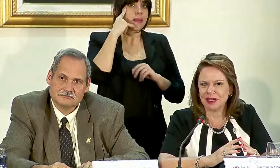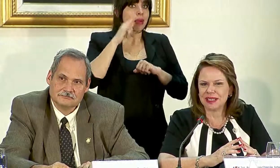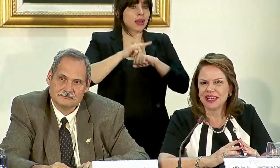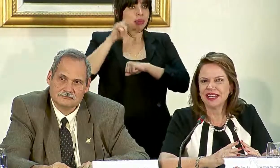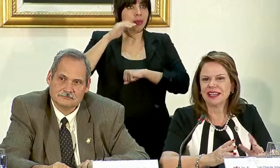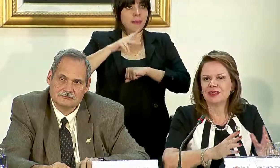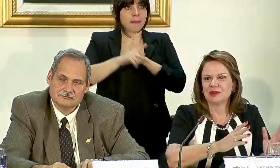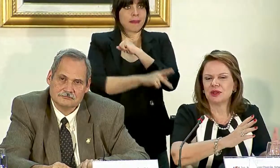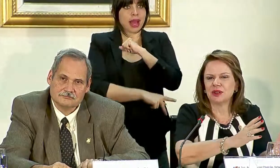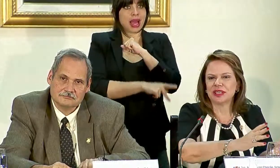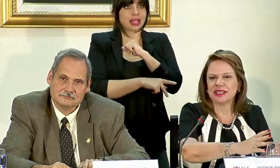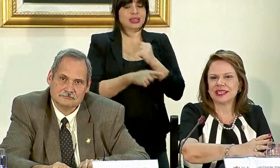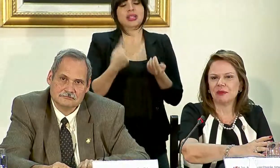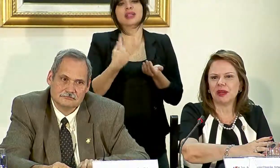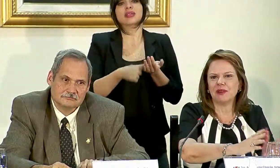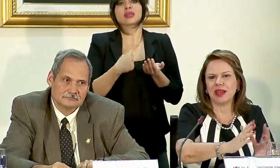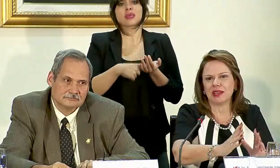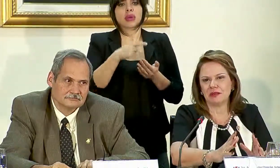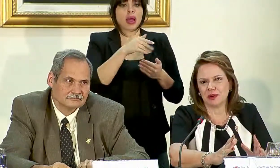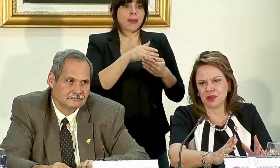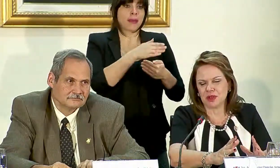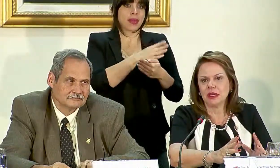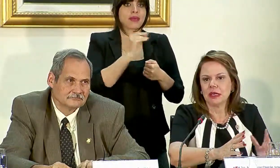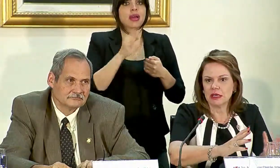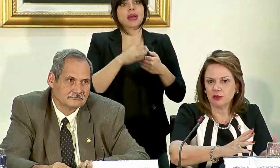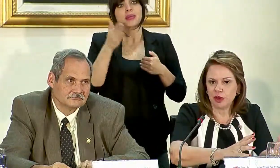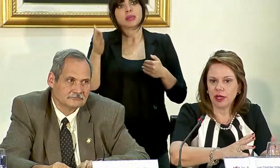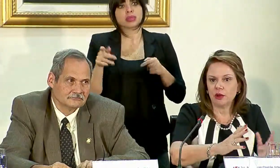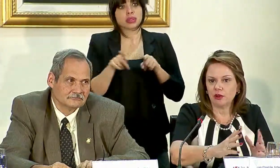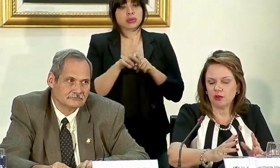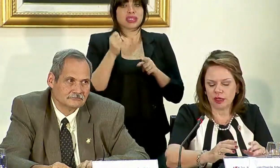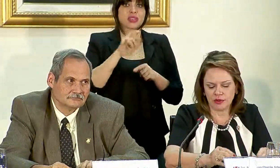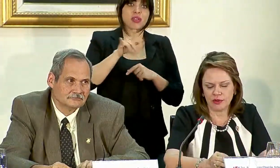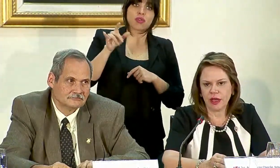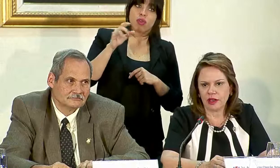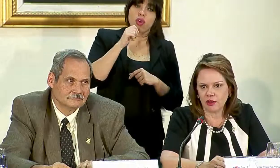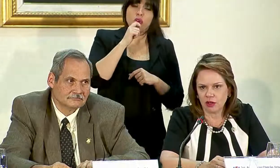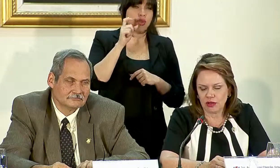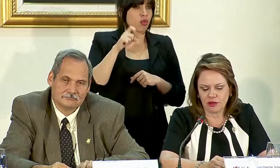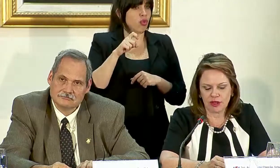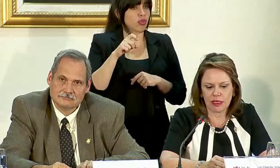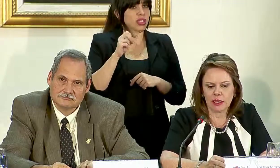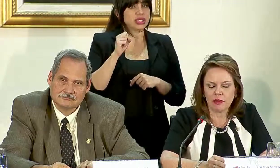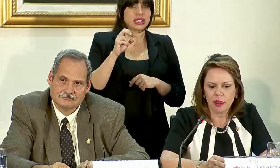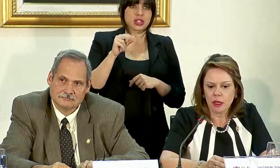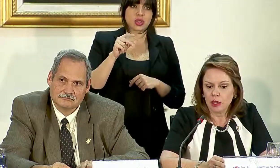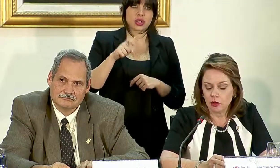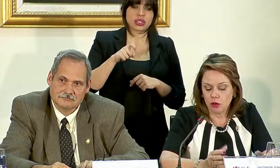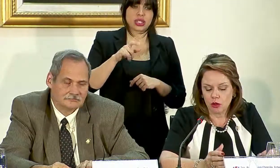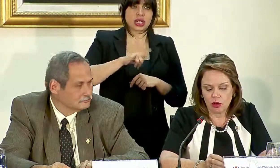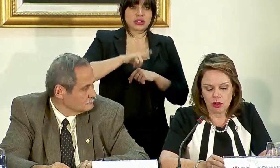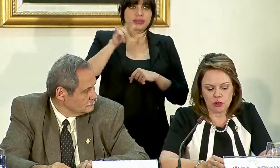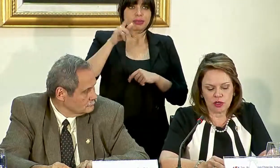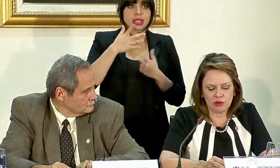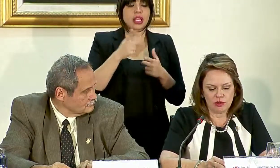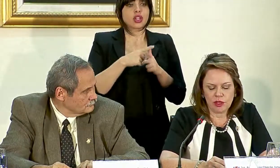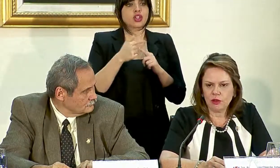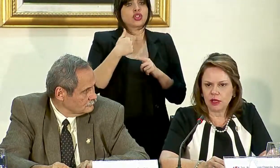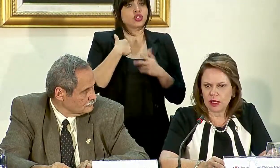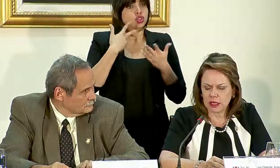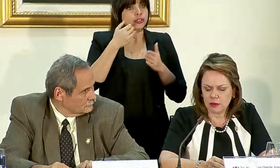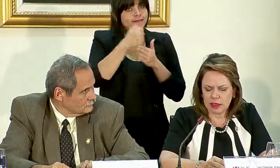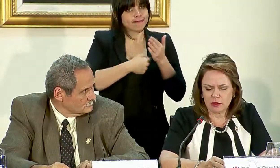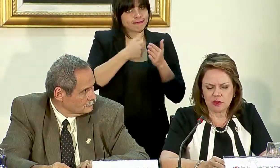salir del país, la discusión que se hacía previa y post, si fue o no fue necesario esa salida. Yo lo he